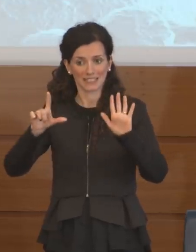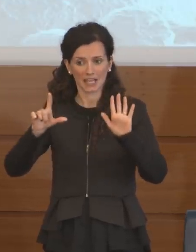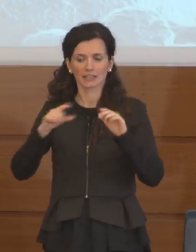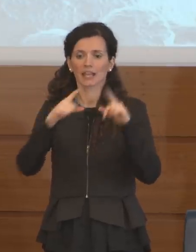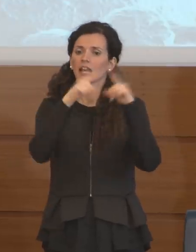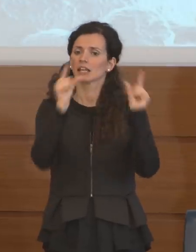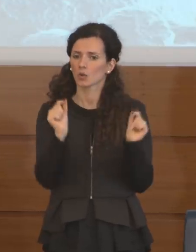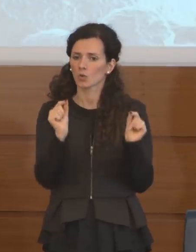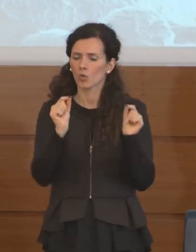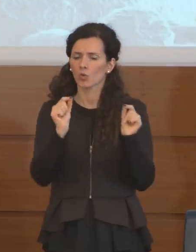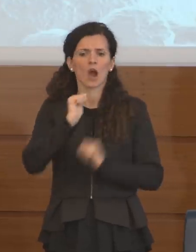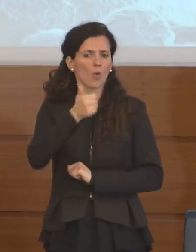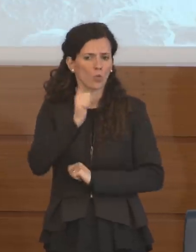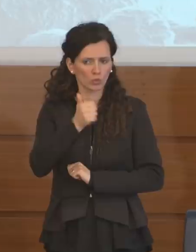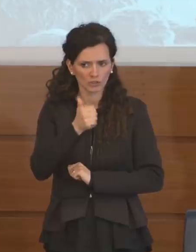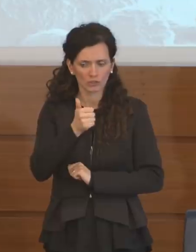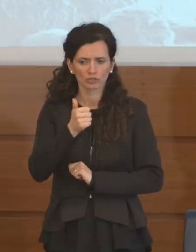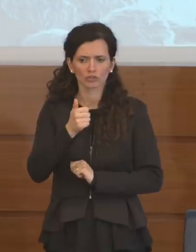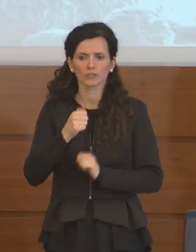in Liguria 11,